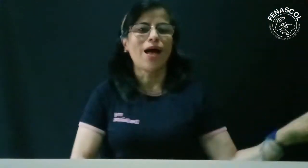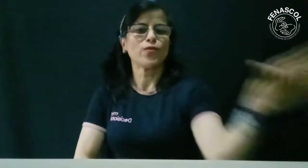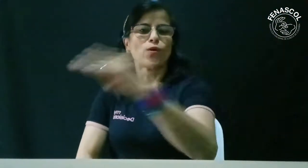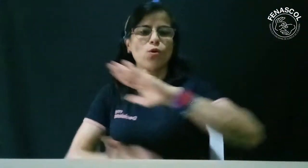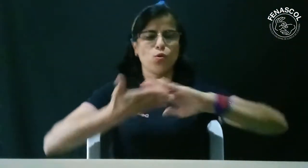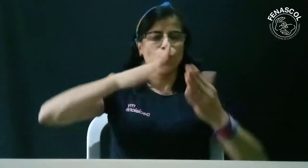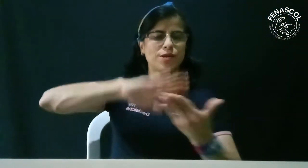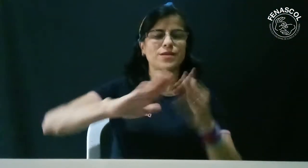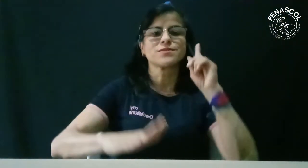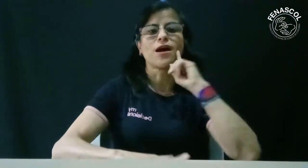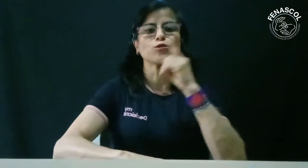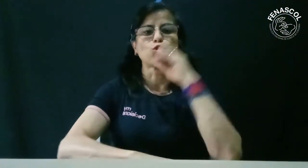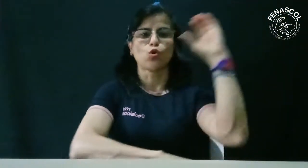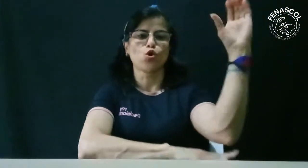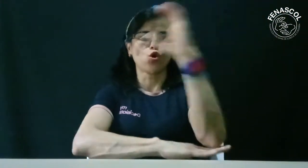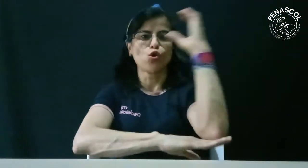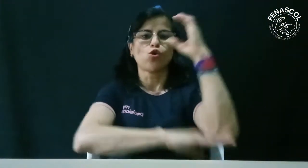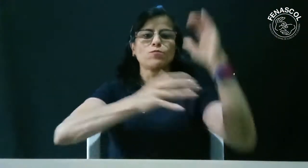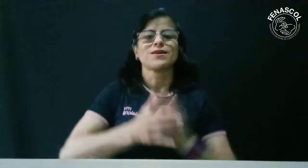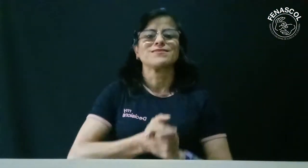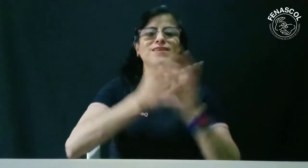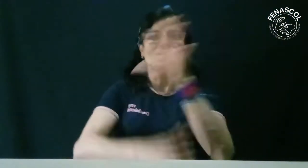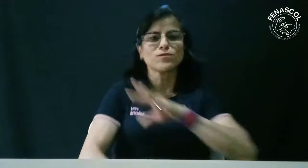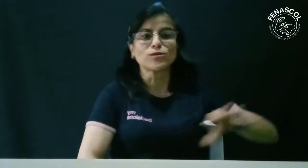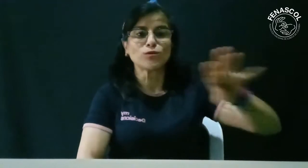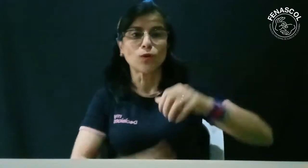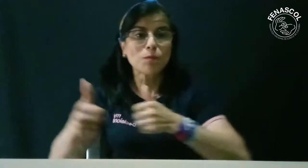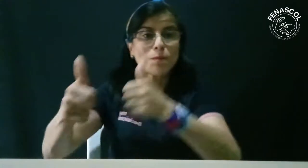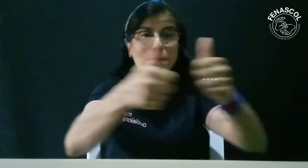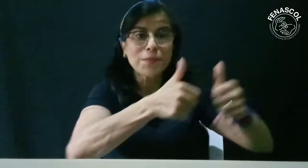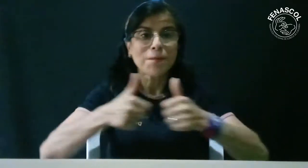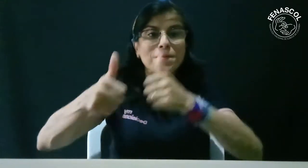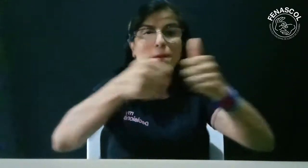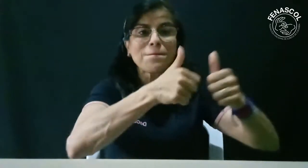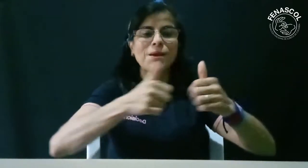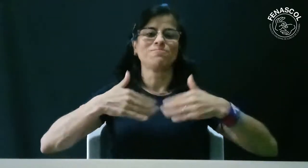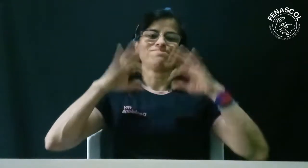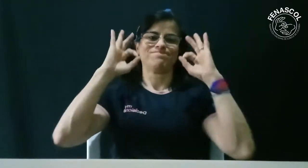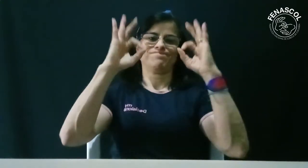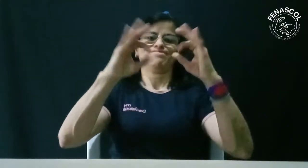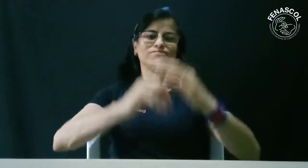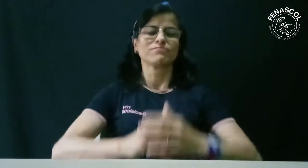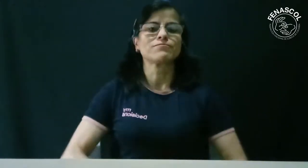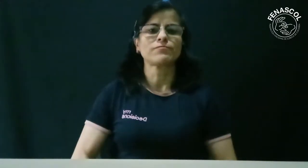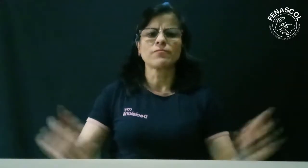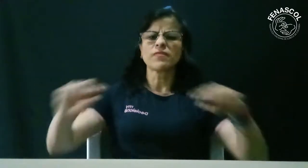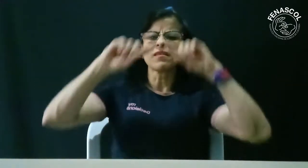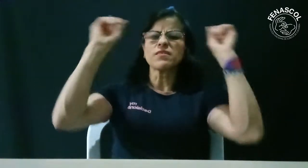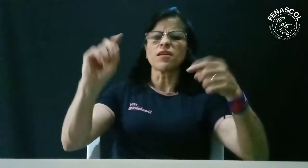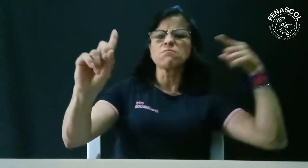Un saludo para toda la comunidad sorda de Colombia, un saludo para todos, espero se encuentren bien como yo lo estoy. El